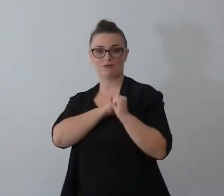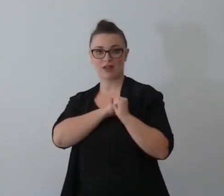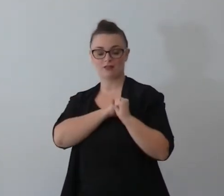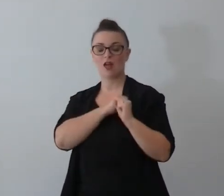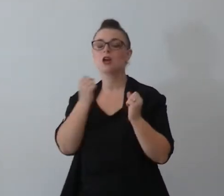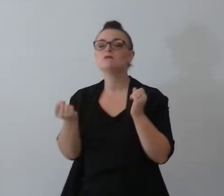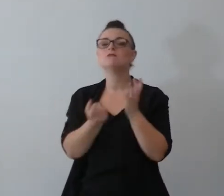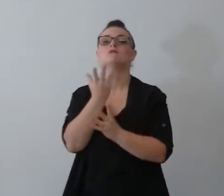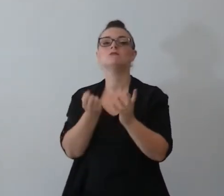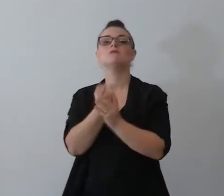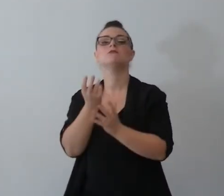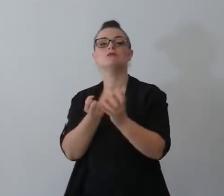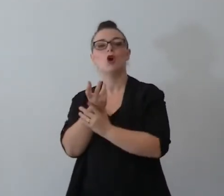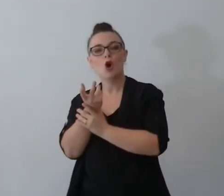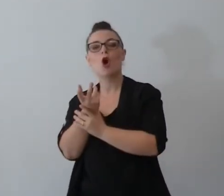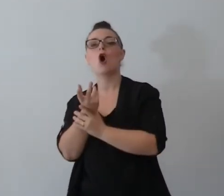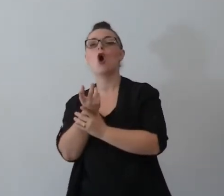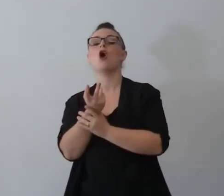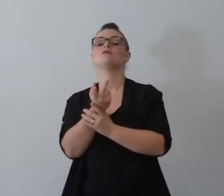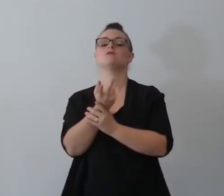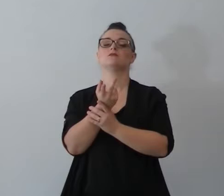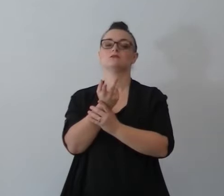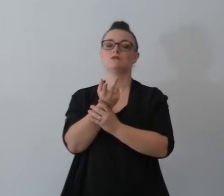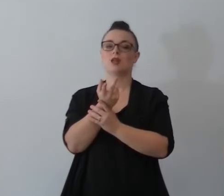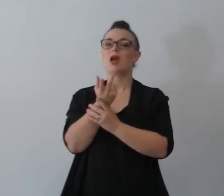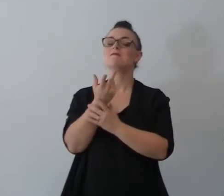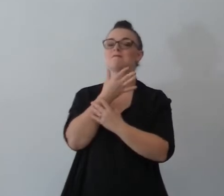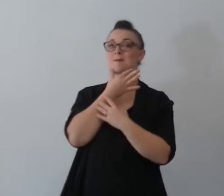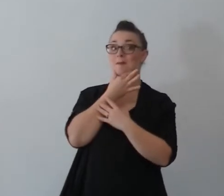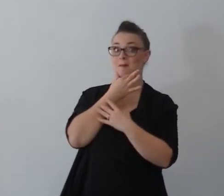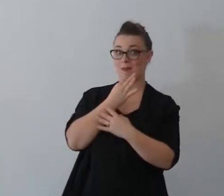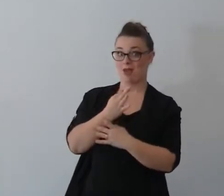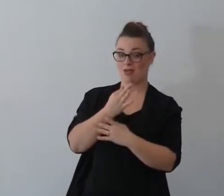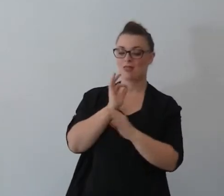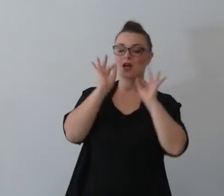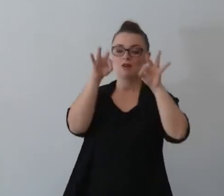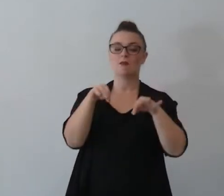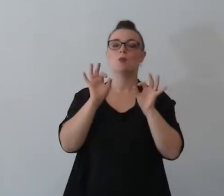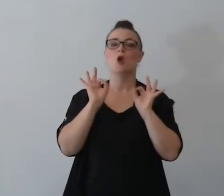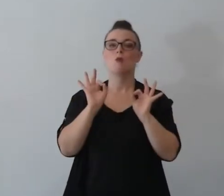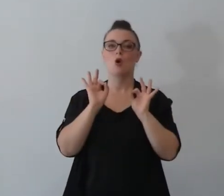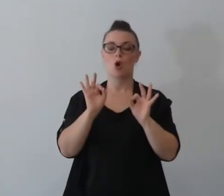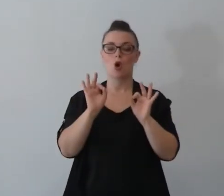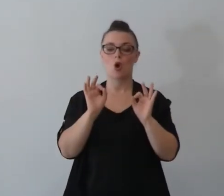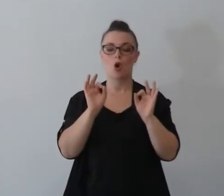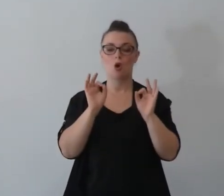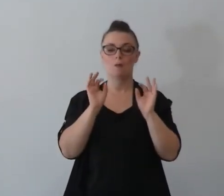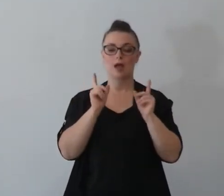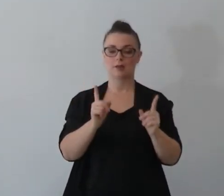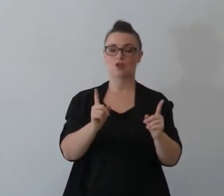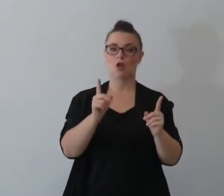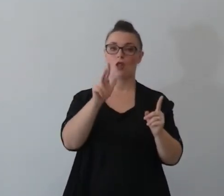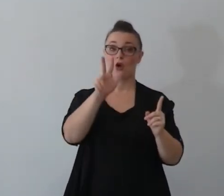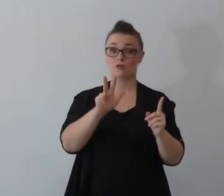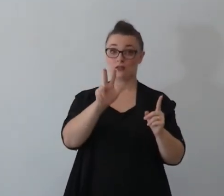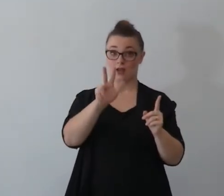e arriviamo al capitolo 3 ora, capitevi bene, predicare il capitolo 3 del libro di Ruth